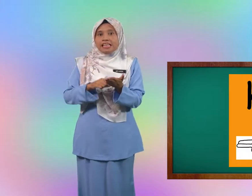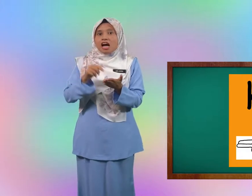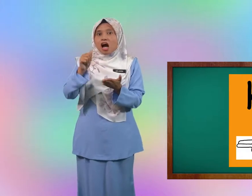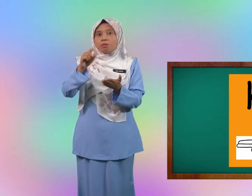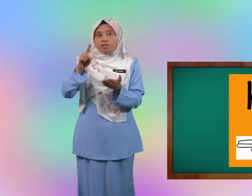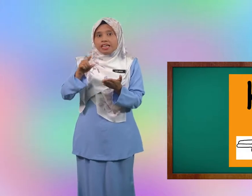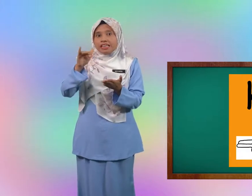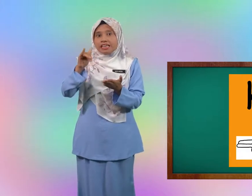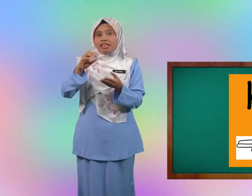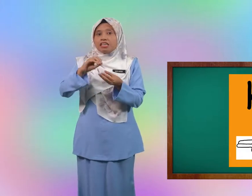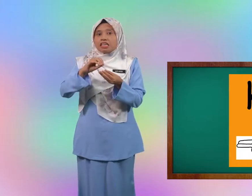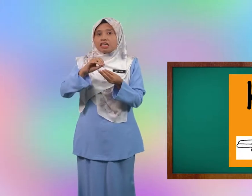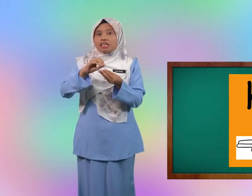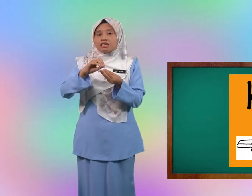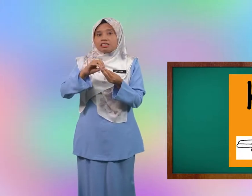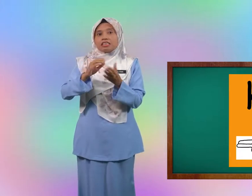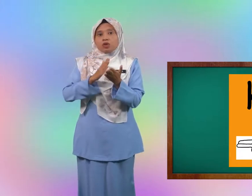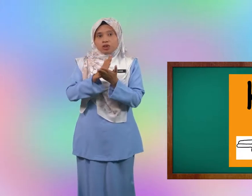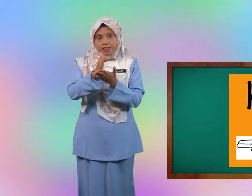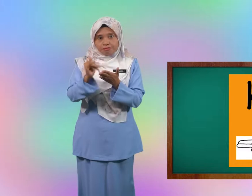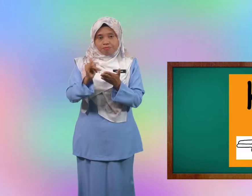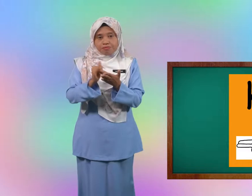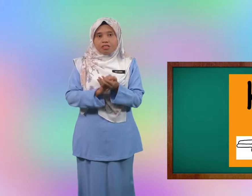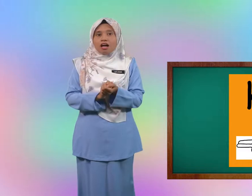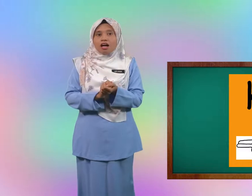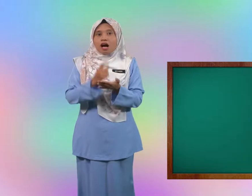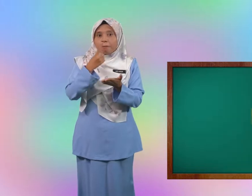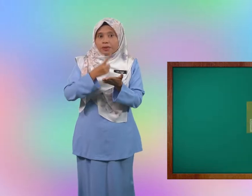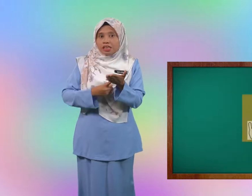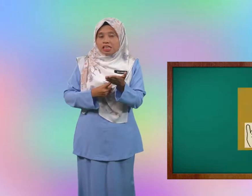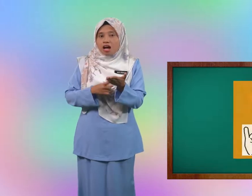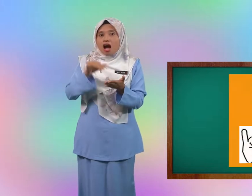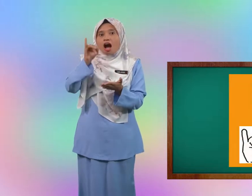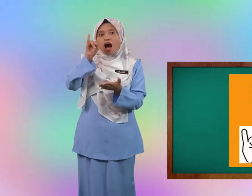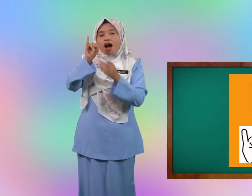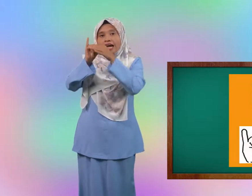abjad yang seterusnya apa I